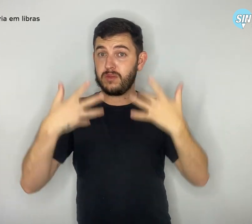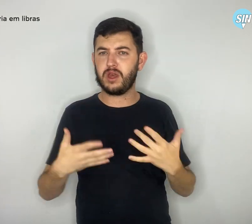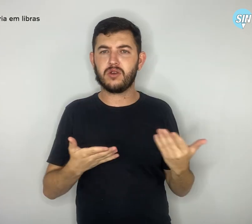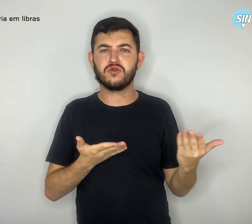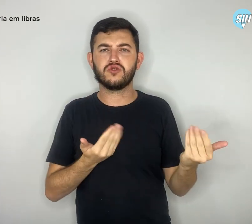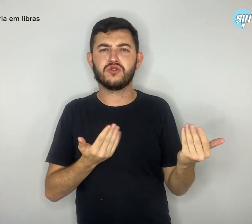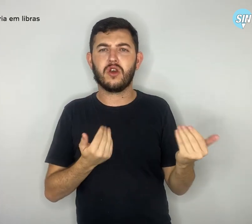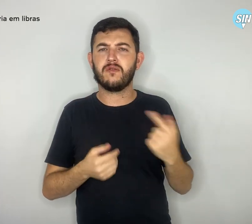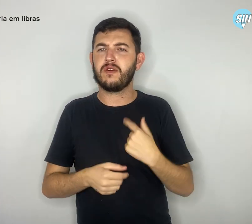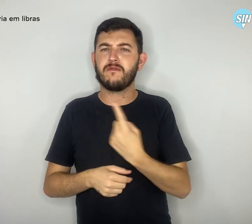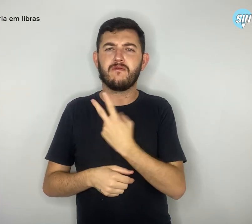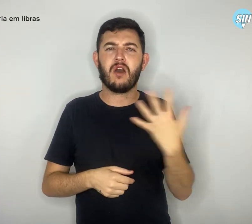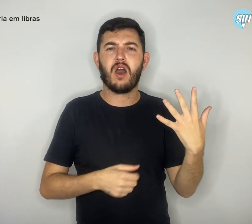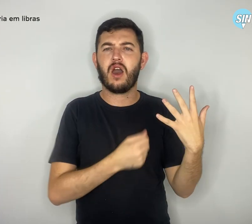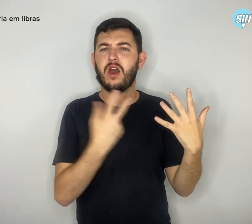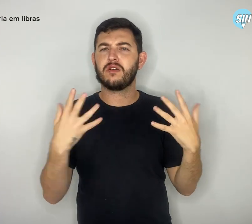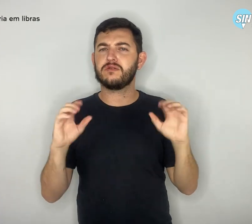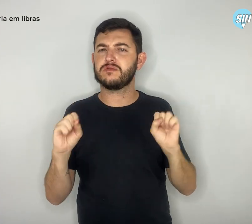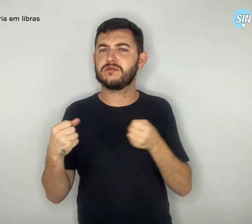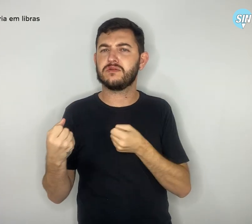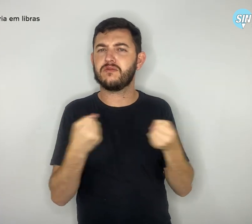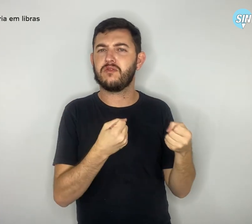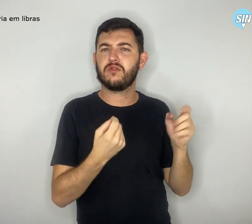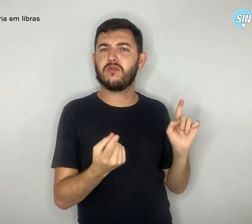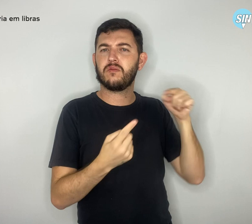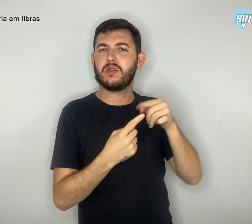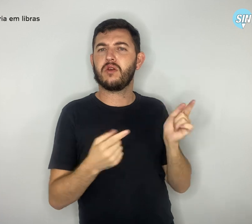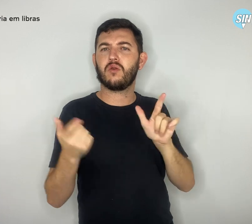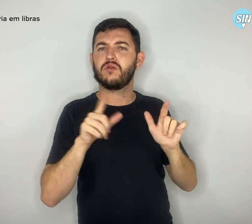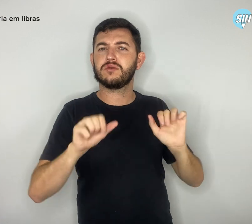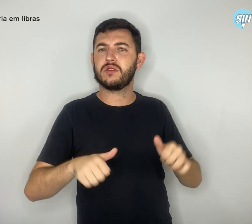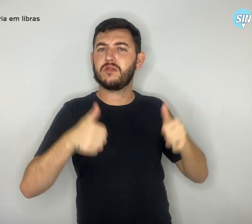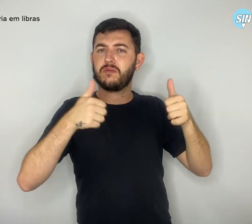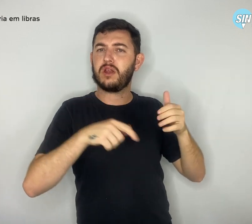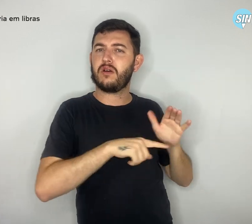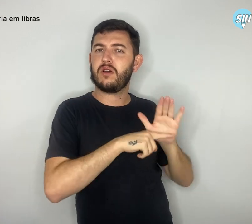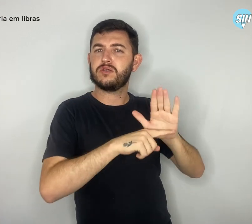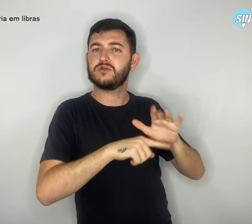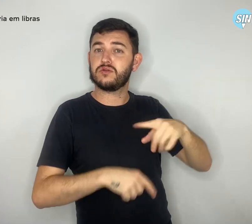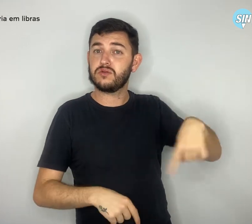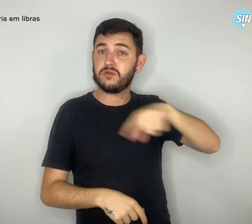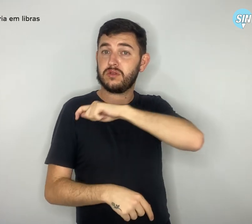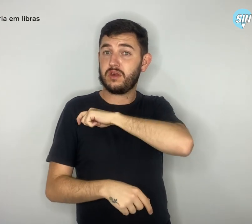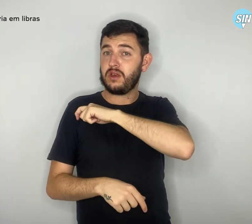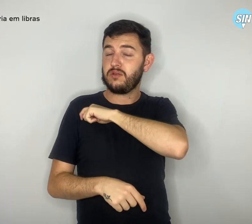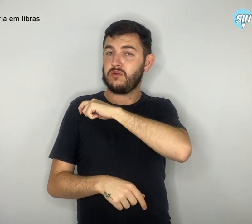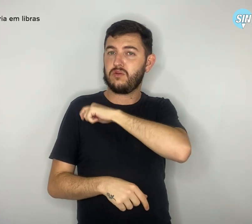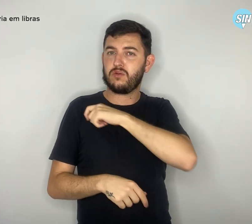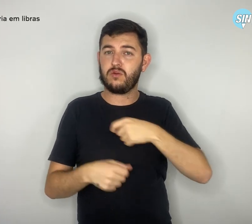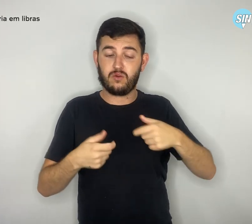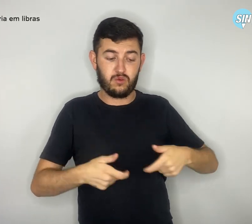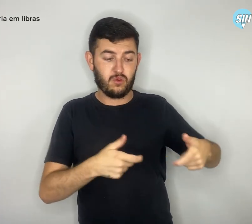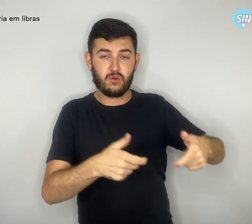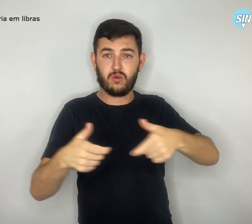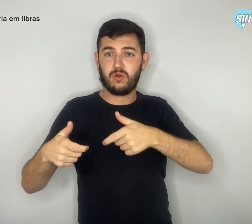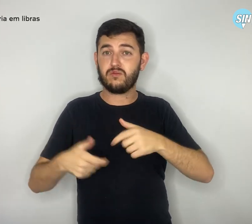desdobram para conseguir dar o melhor para seus alunos, seja no local de trabalho ou em